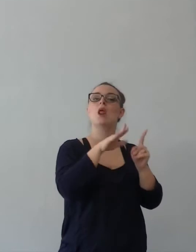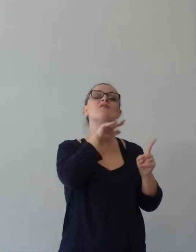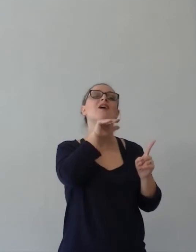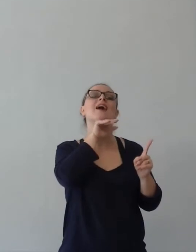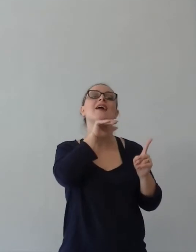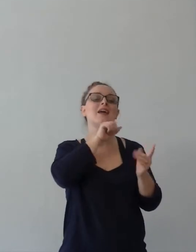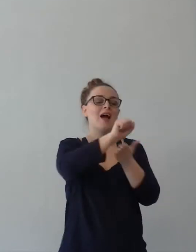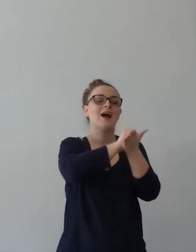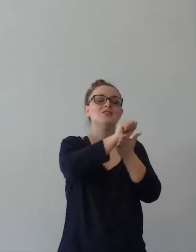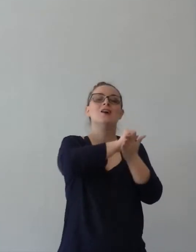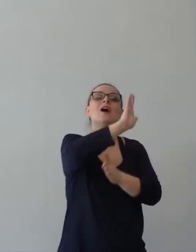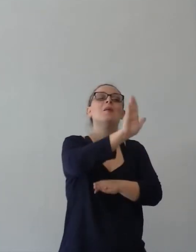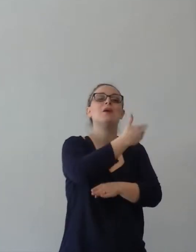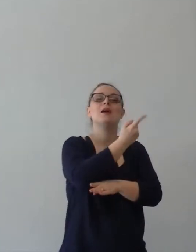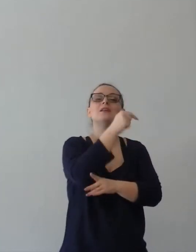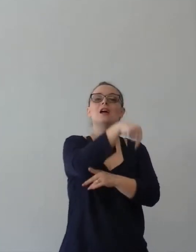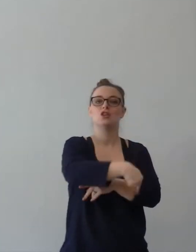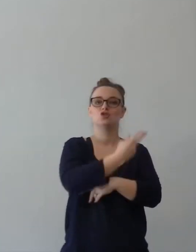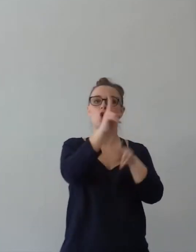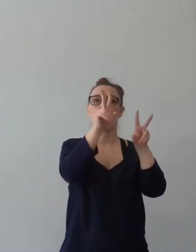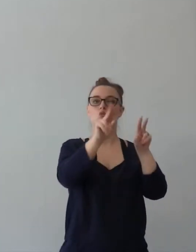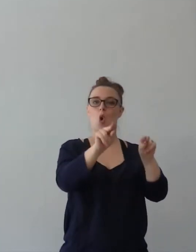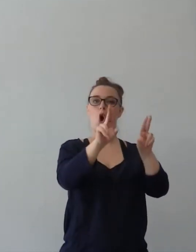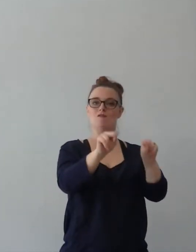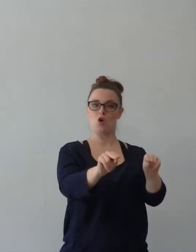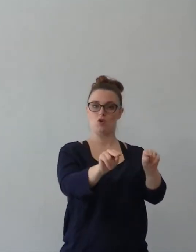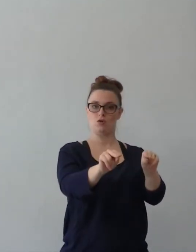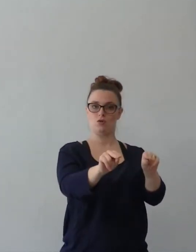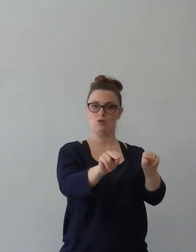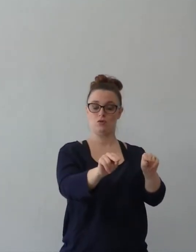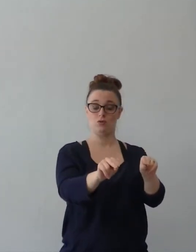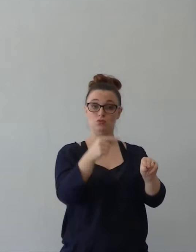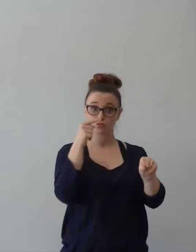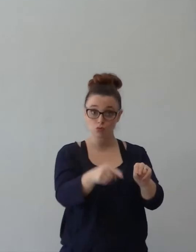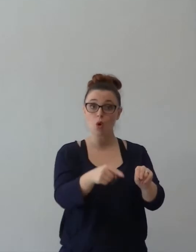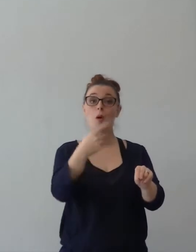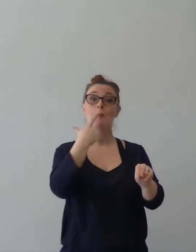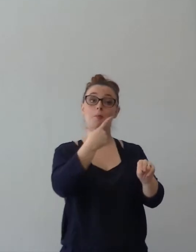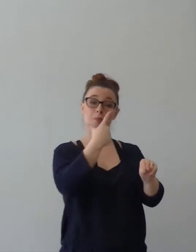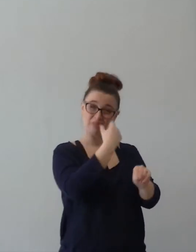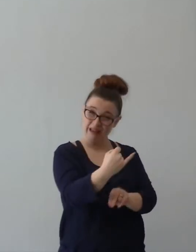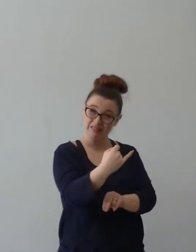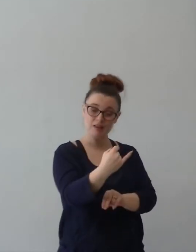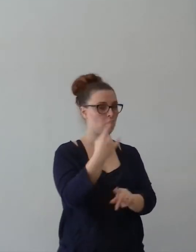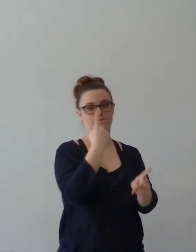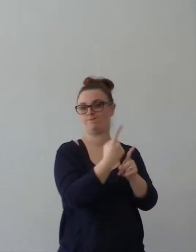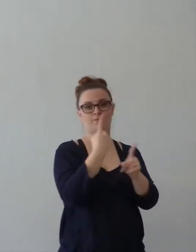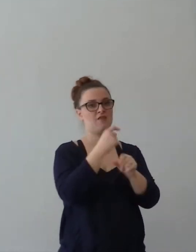per cui non la mettiamo sul personale. Io sono pessimista e sono così. Se sei pessimista devi cambiare la tua vita.